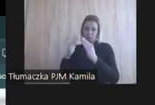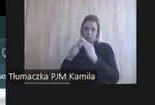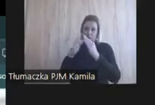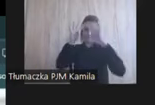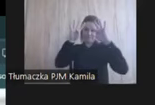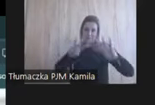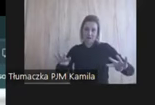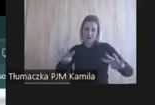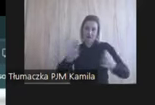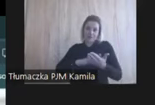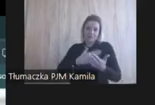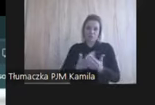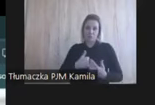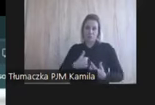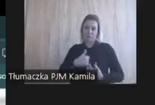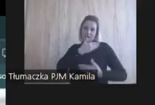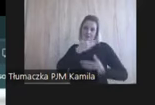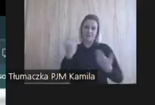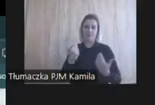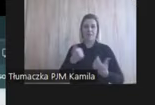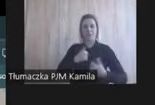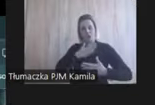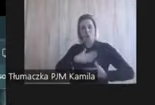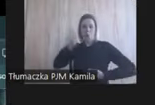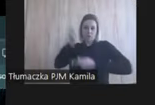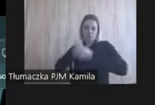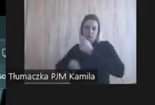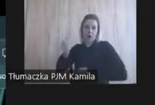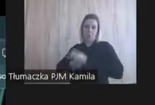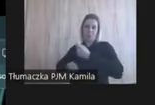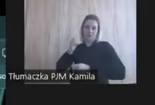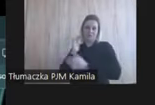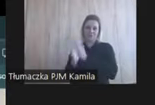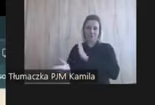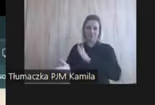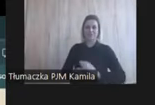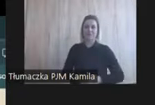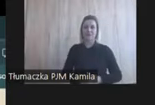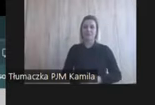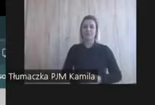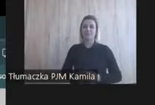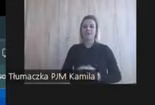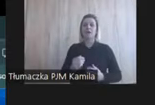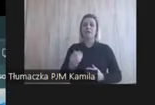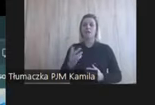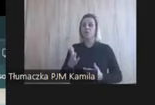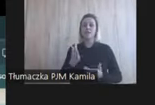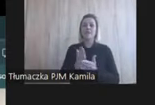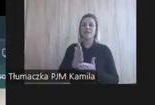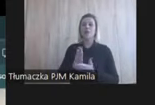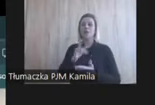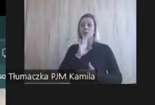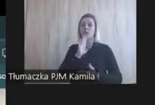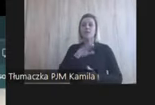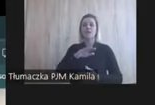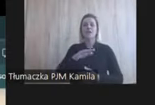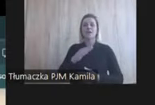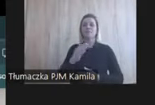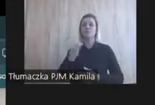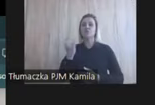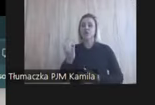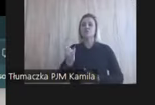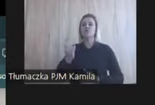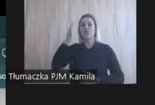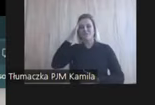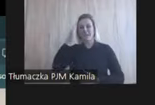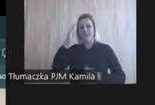firanki, jestem fanem żaluzji i prostoty. Więc to nie jest tak, że dziecko oczywiście, że wie co to jest firanka i do